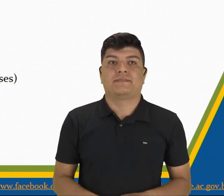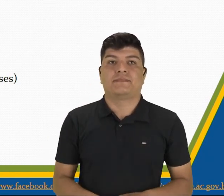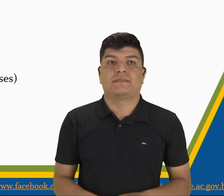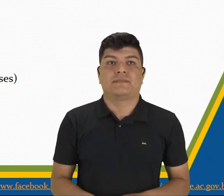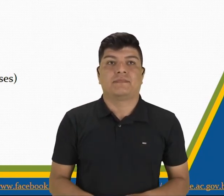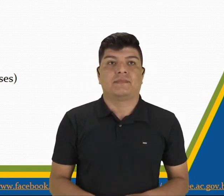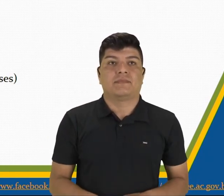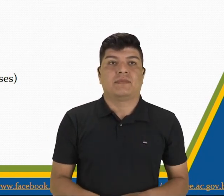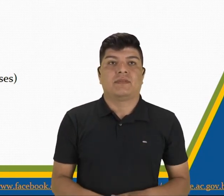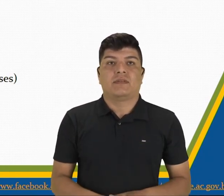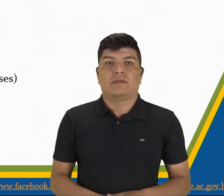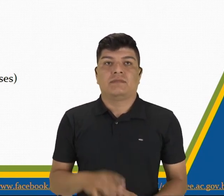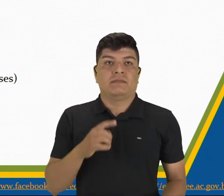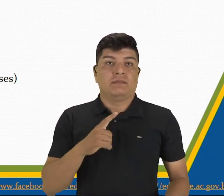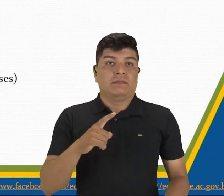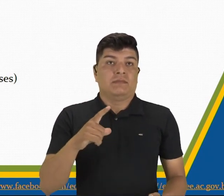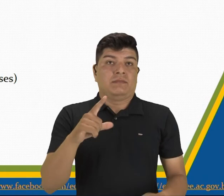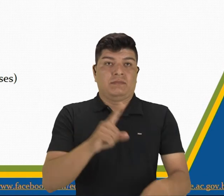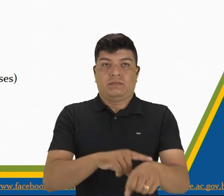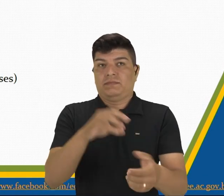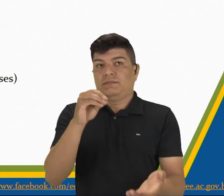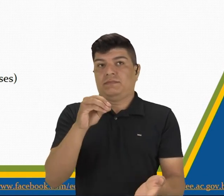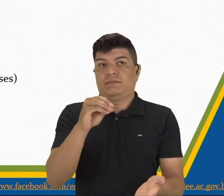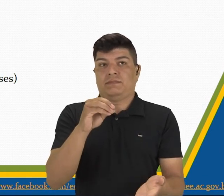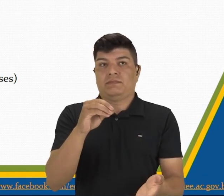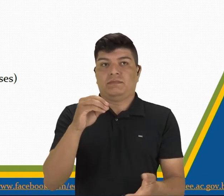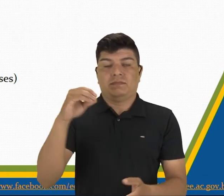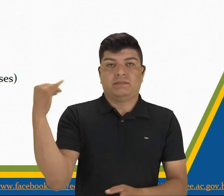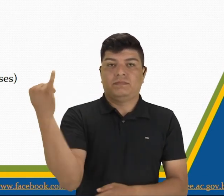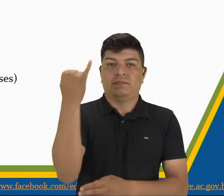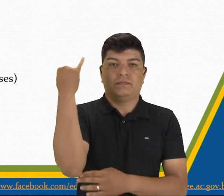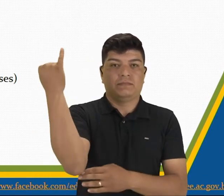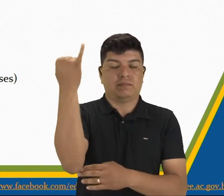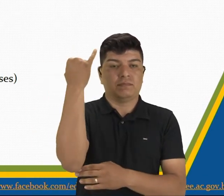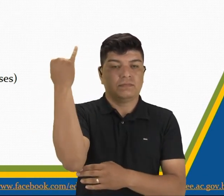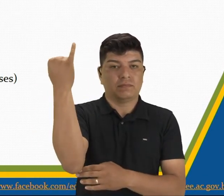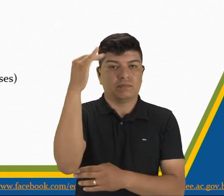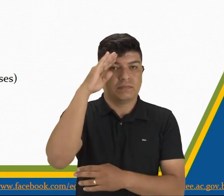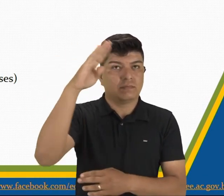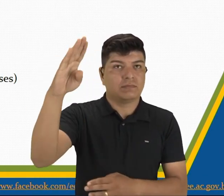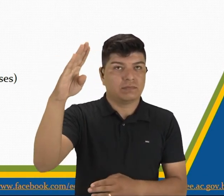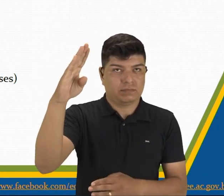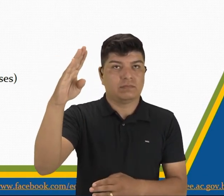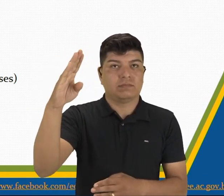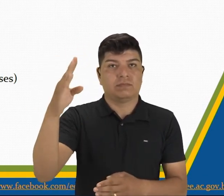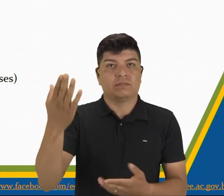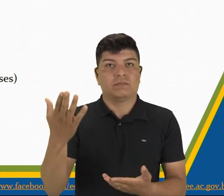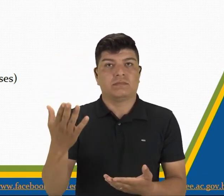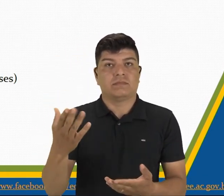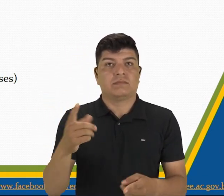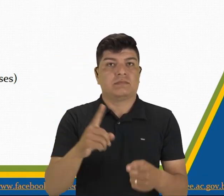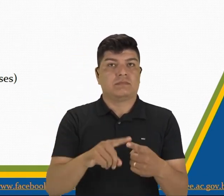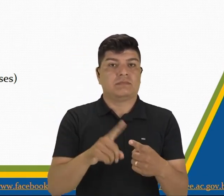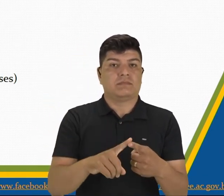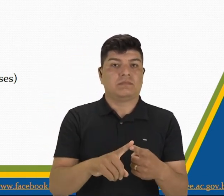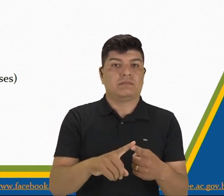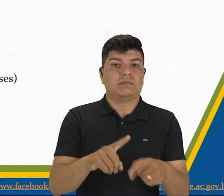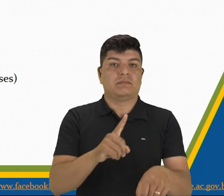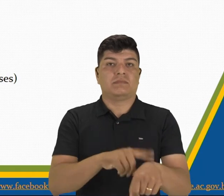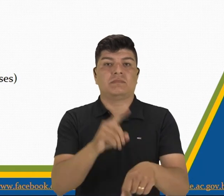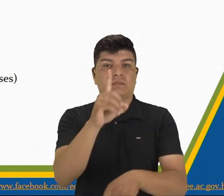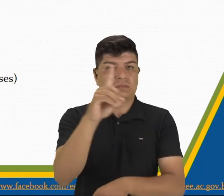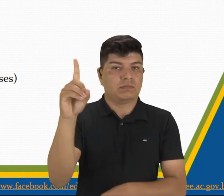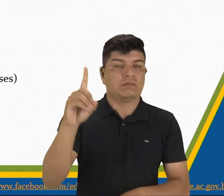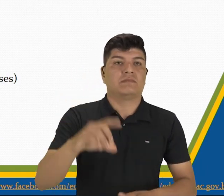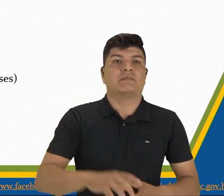tiempo es originario o primordial? Ok? Indeterminado porque es el tiempo de los dioses.